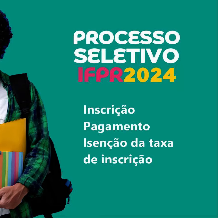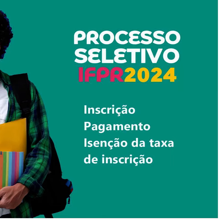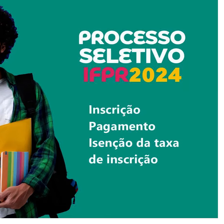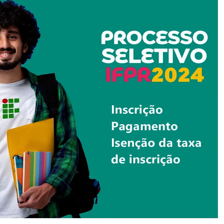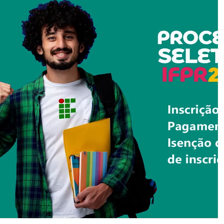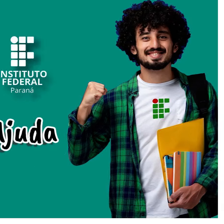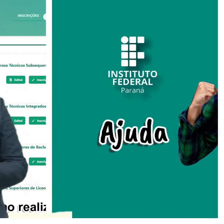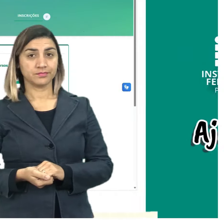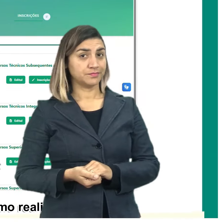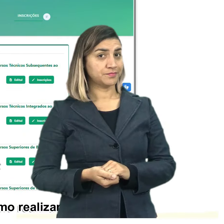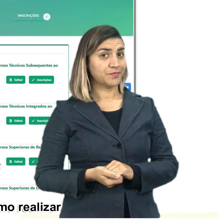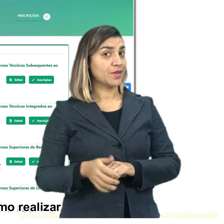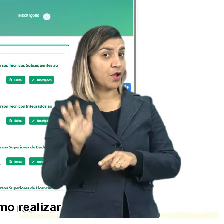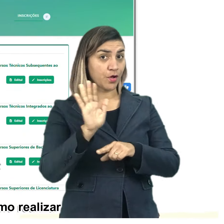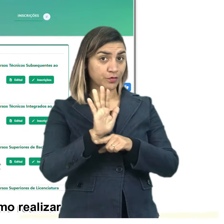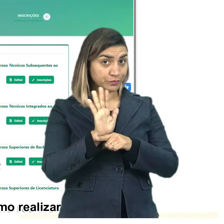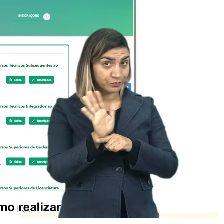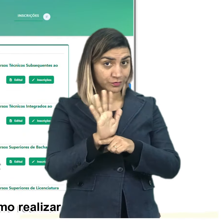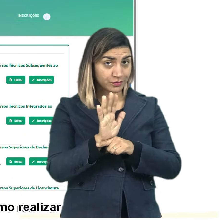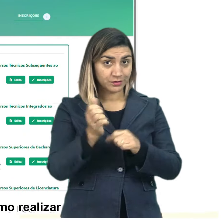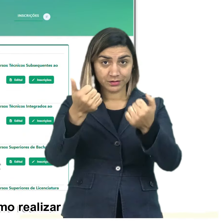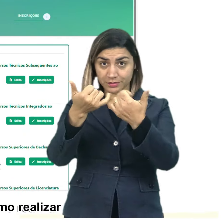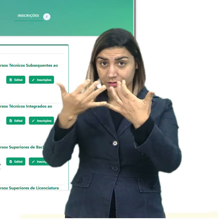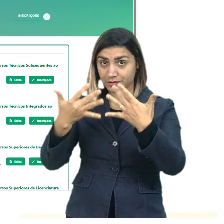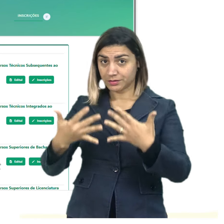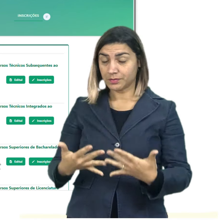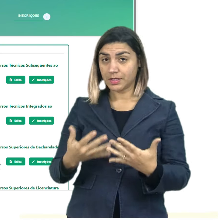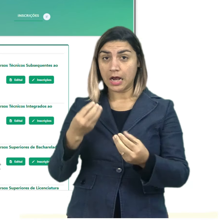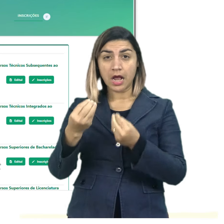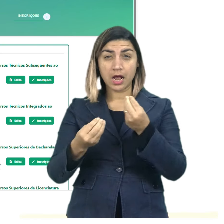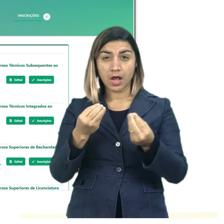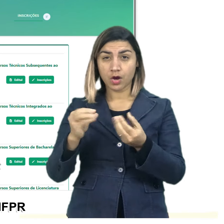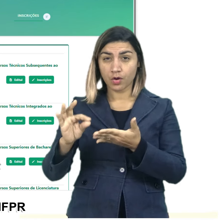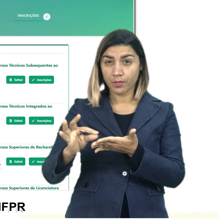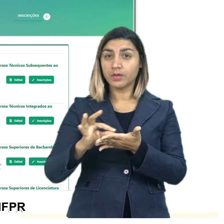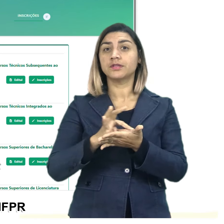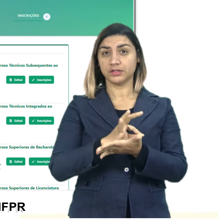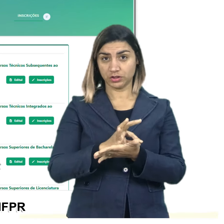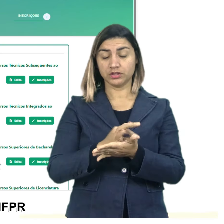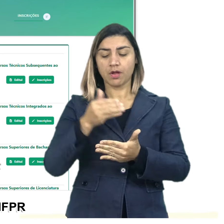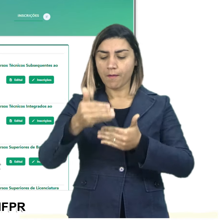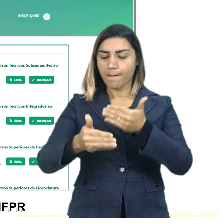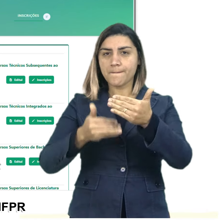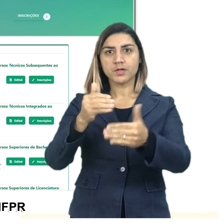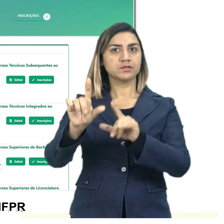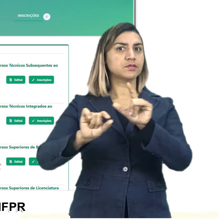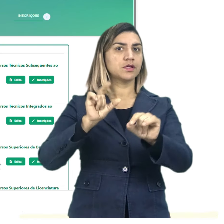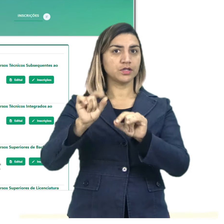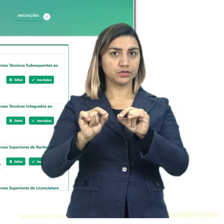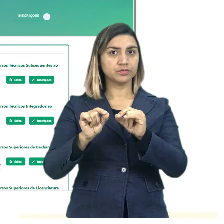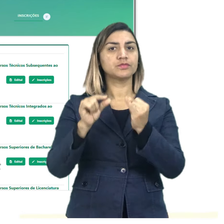Neste vídeo, vamos demonstrar como realizar uma inscrição para o processo seletivo do